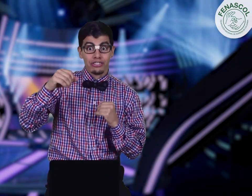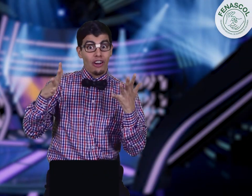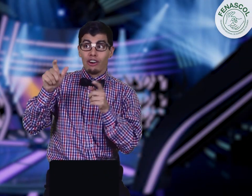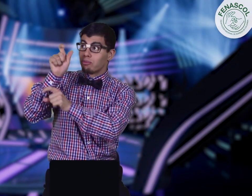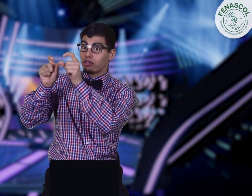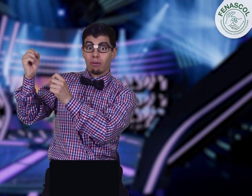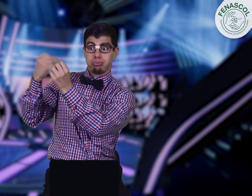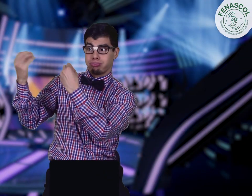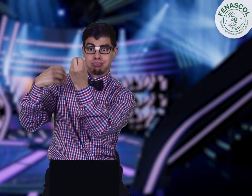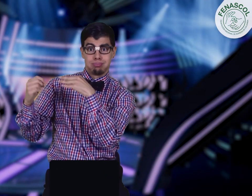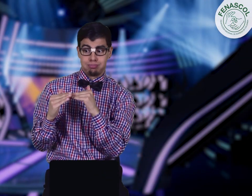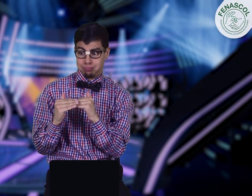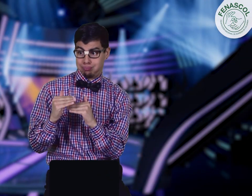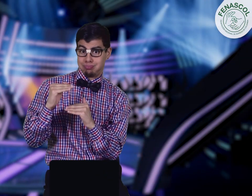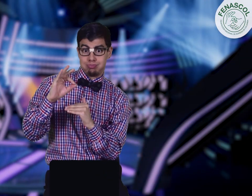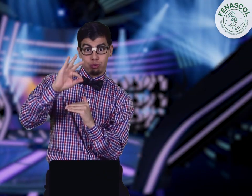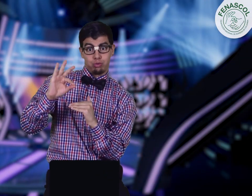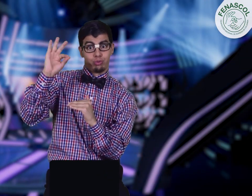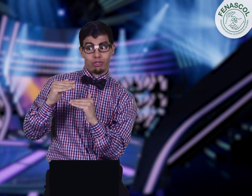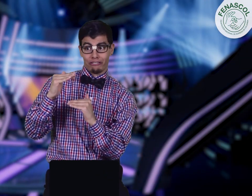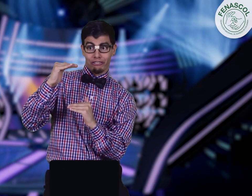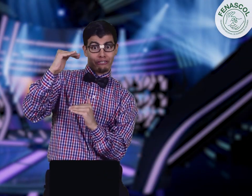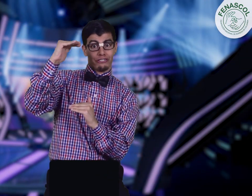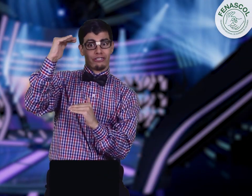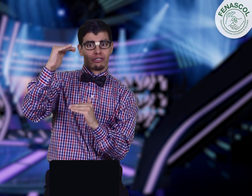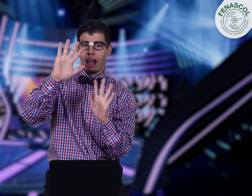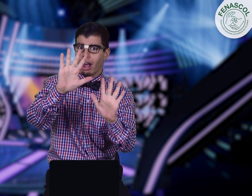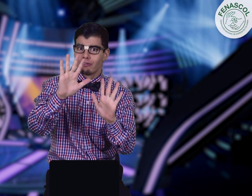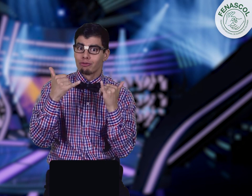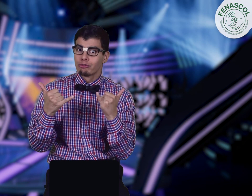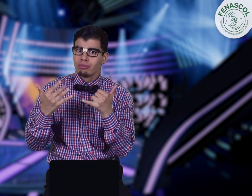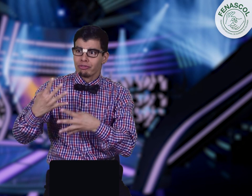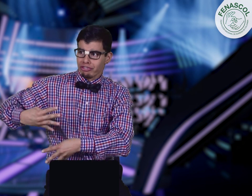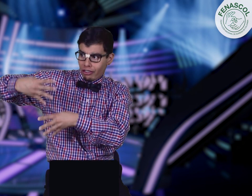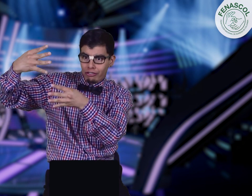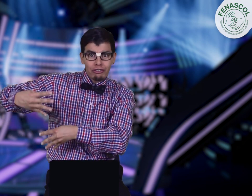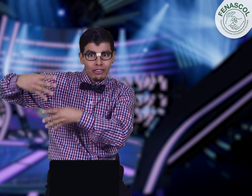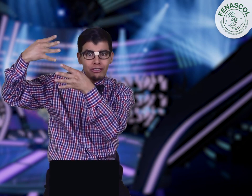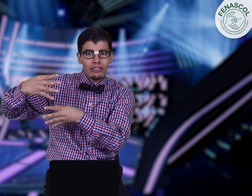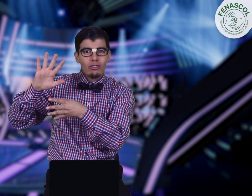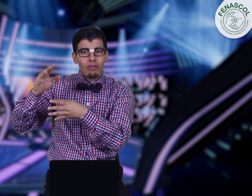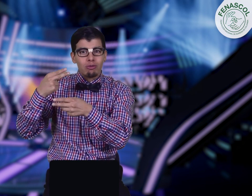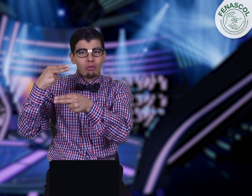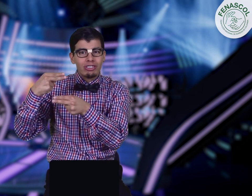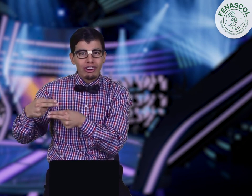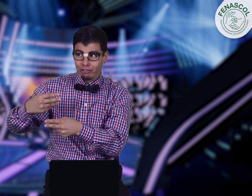Sí, los espectadores ya enviaron su elección, generando un gran porcentaje en una de las opciones de respuesta, pero esperen, ¿qué escogieron en los comentarios?